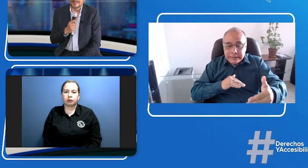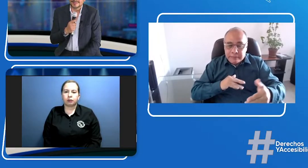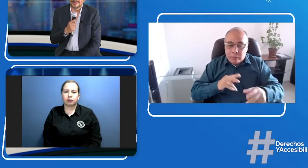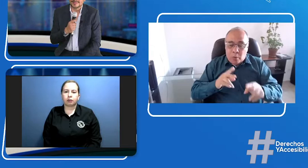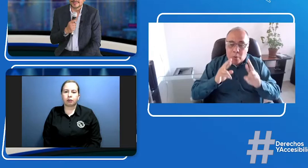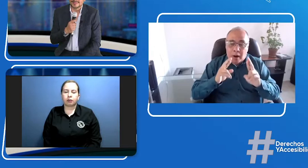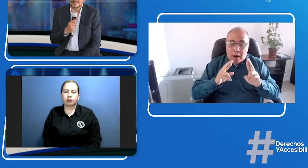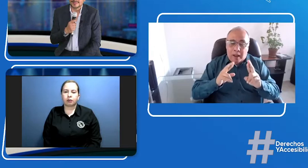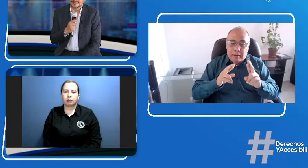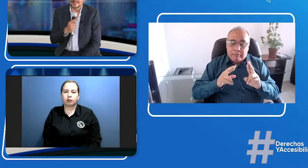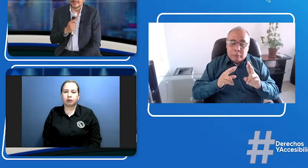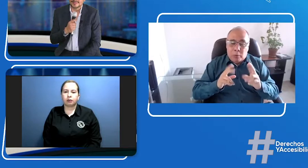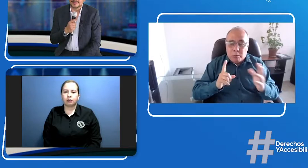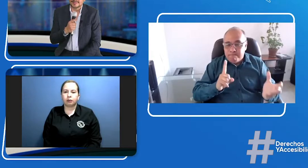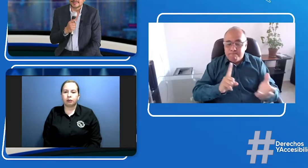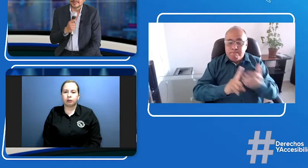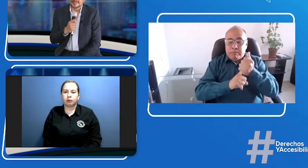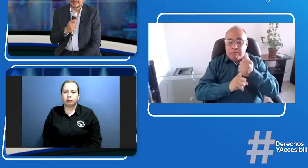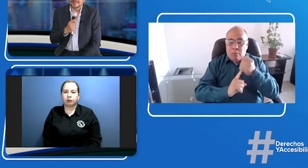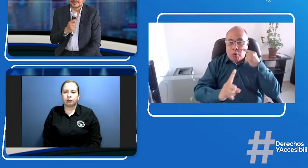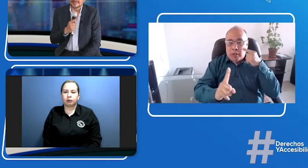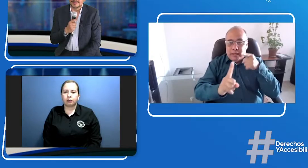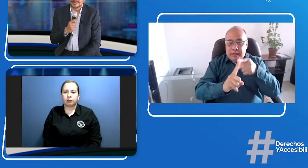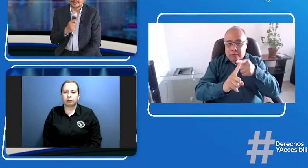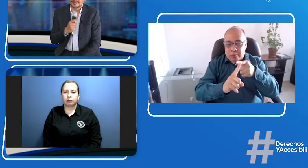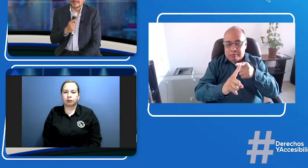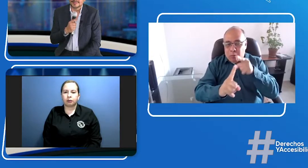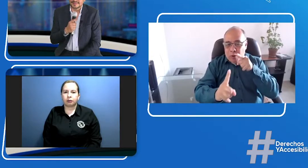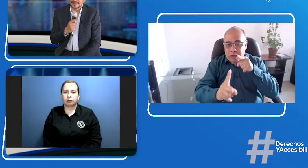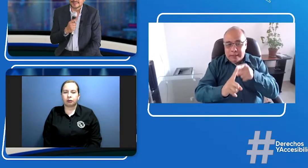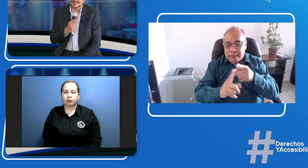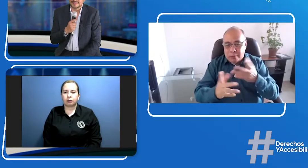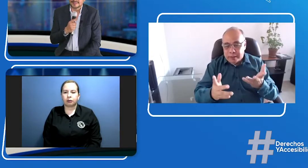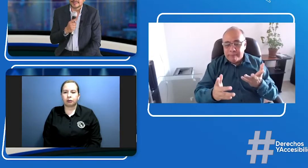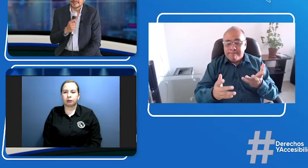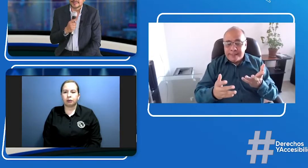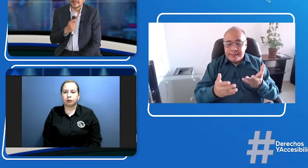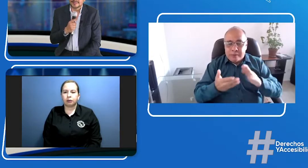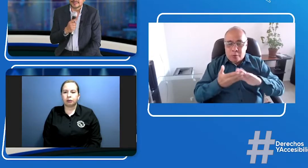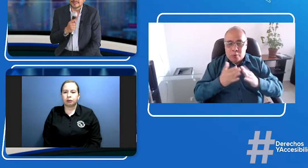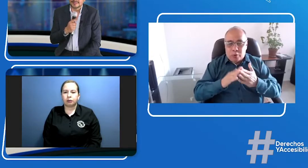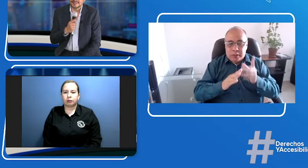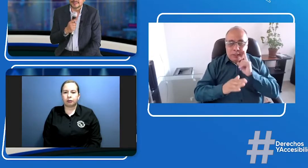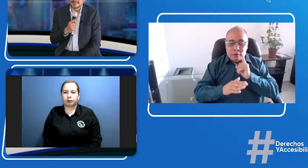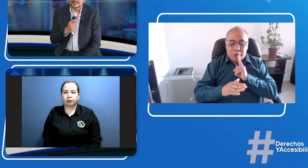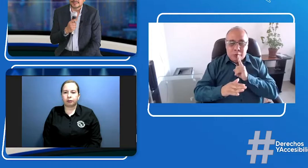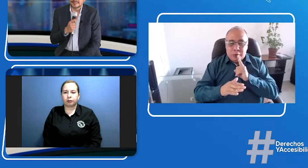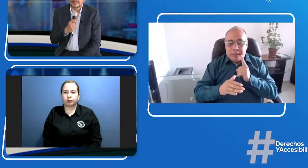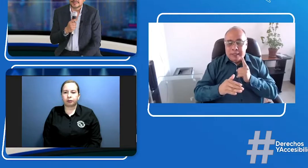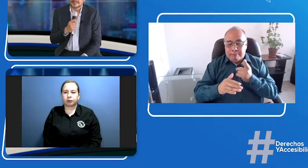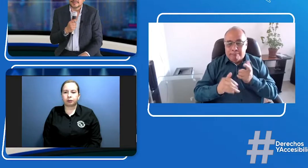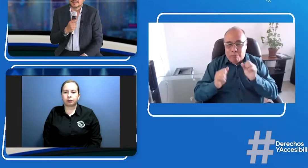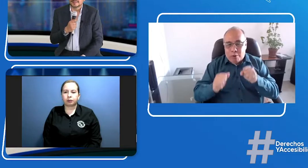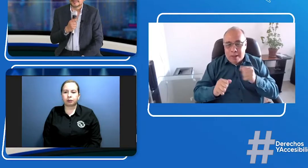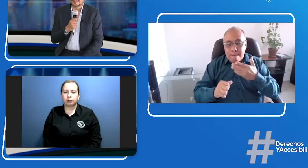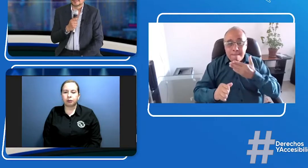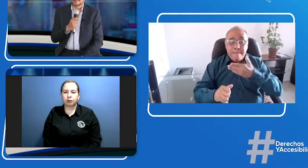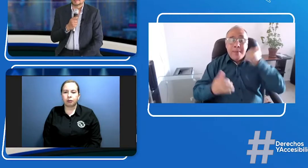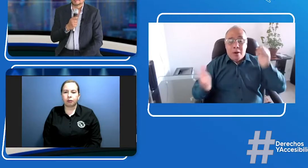investigación, pues que está en curso, que sigue, pueda encontrar lo que la comunidad